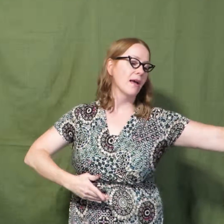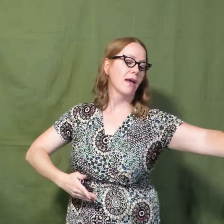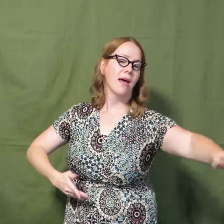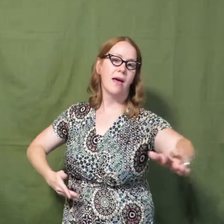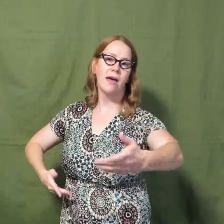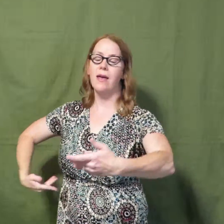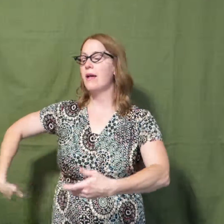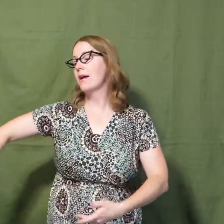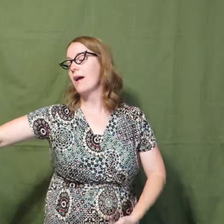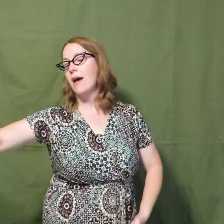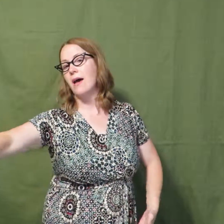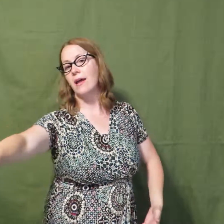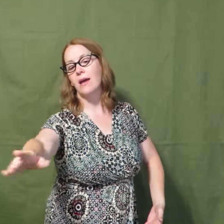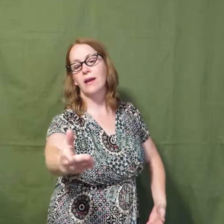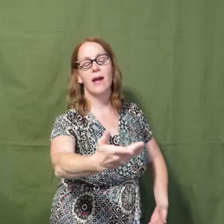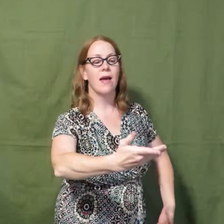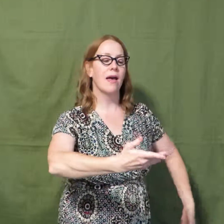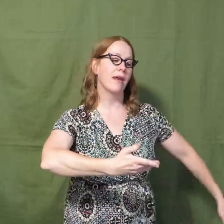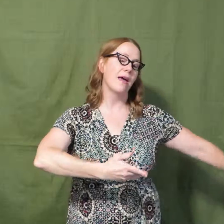caracara, caracara.